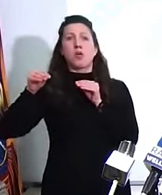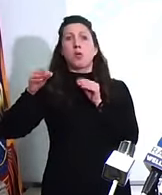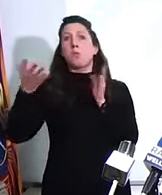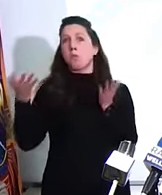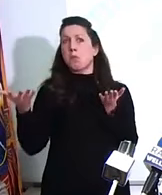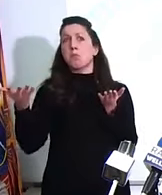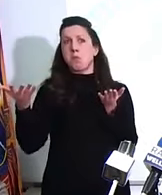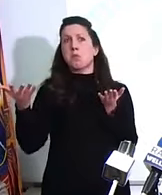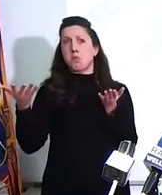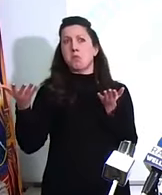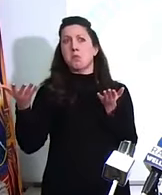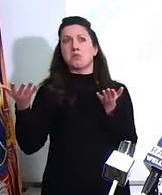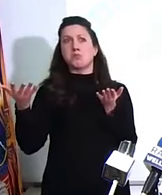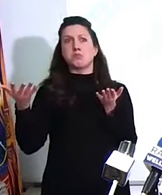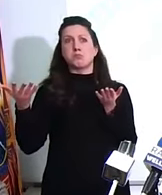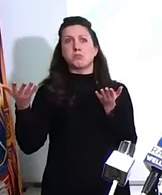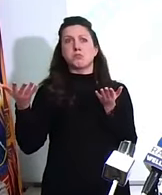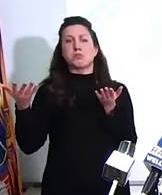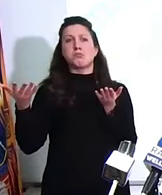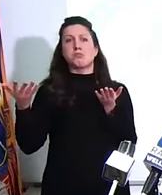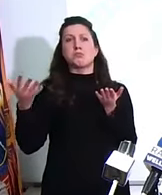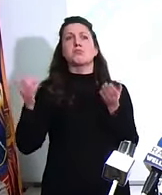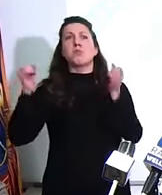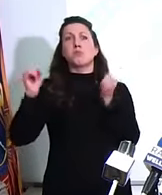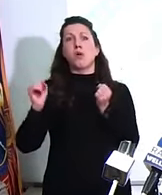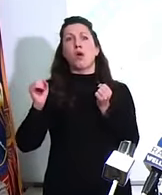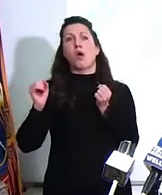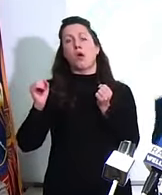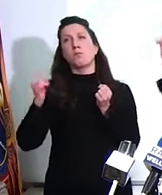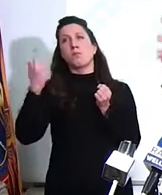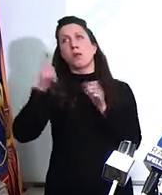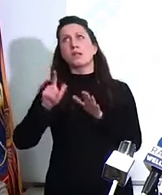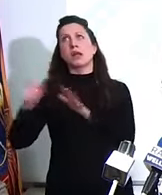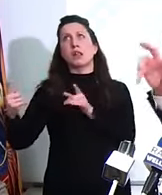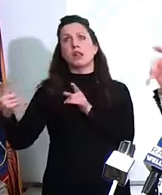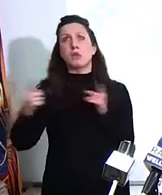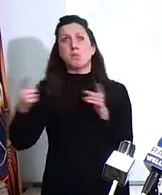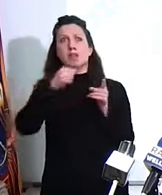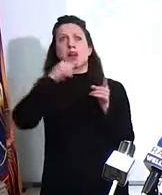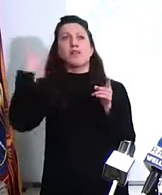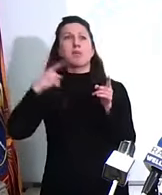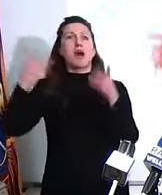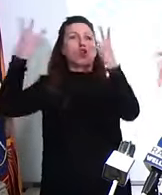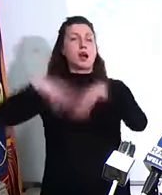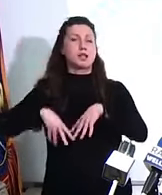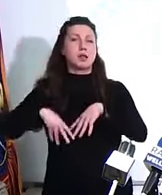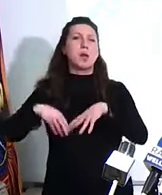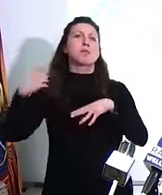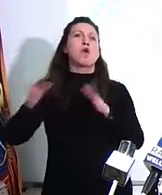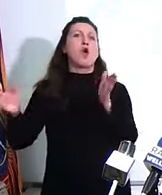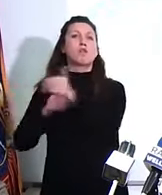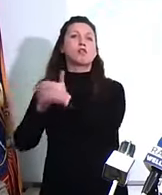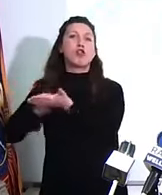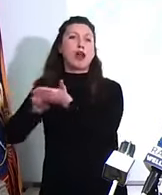settimana per ripartire. Visto considerato che l'ufficio scolastico regionale dovrà rifare tutti i programmi con